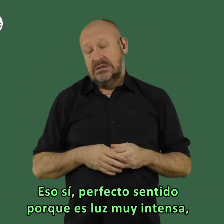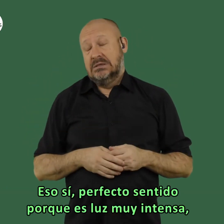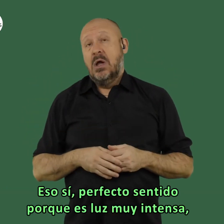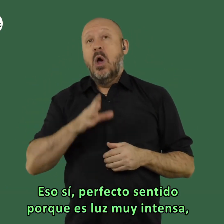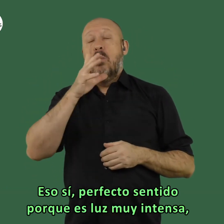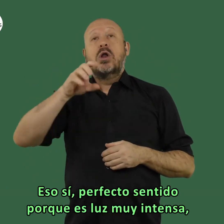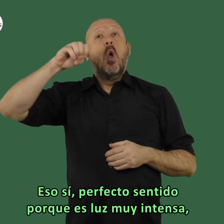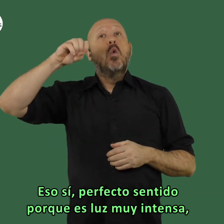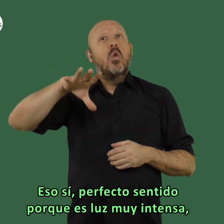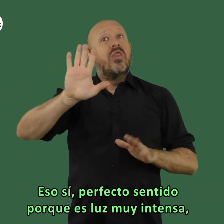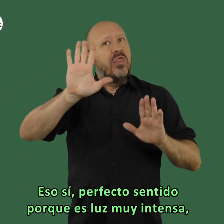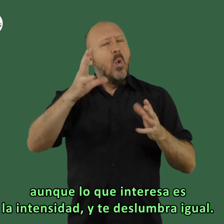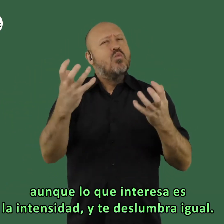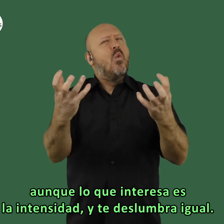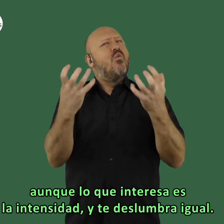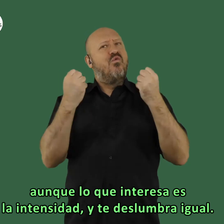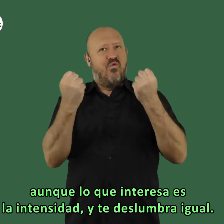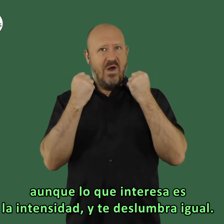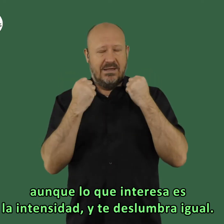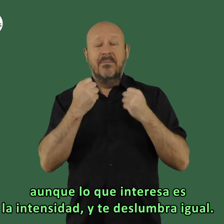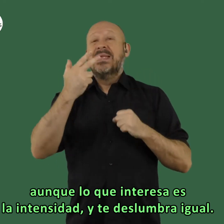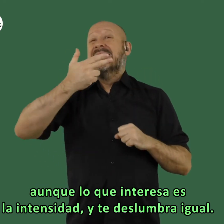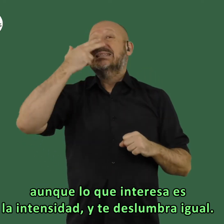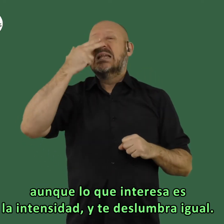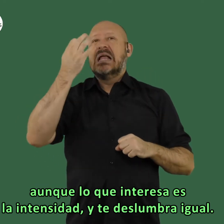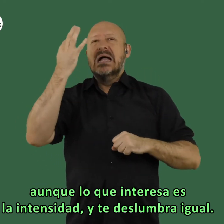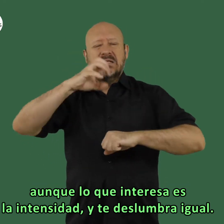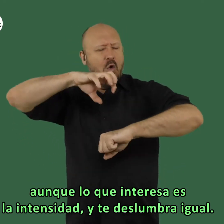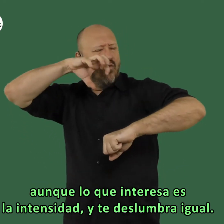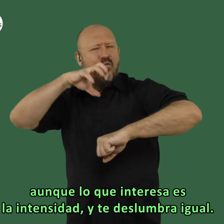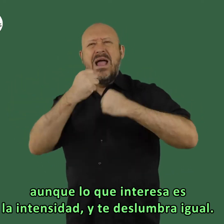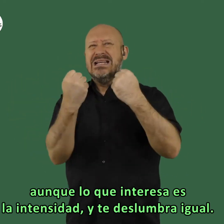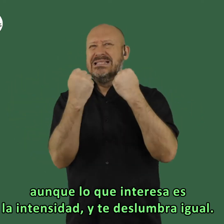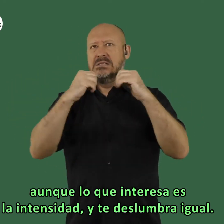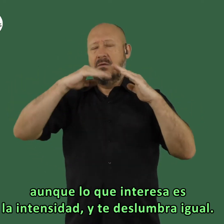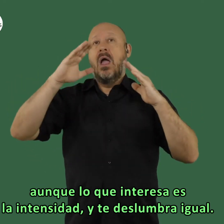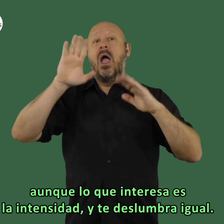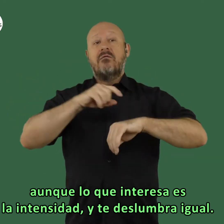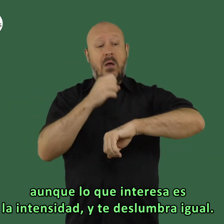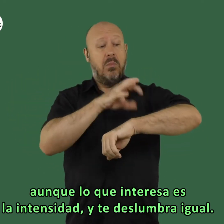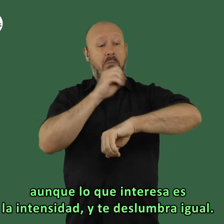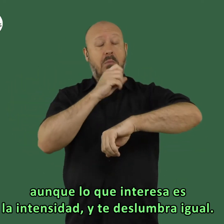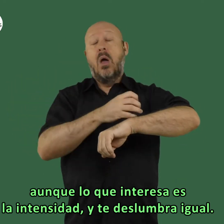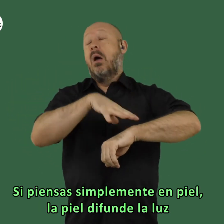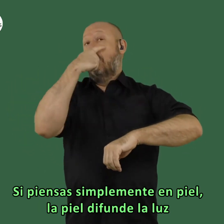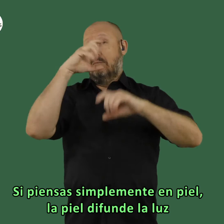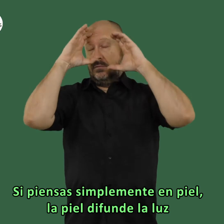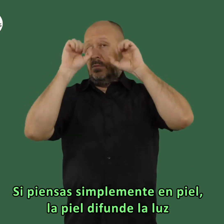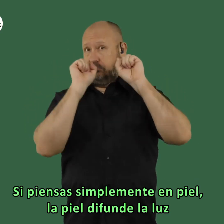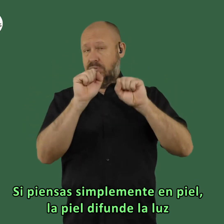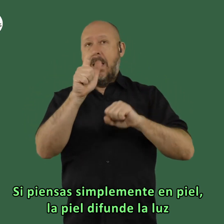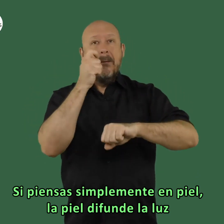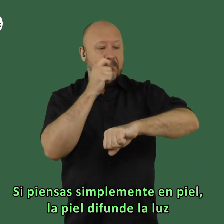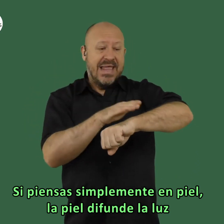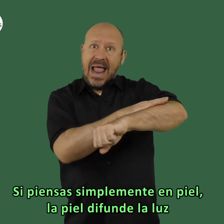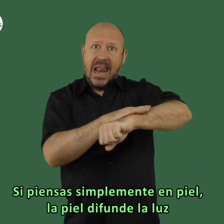perfecto sentido porque es luz muy intensa aunque lo que lo que interesa es la intensidad y te deslumbra igual si